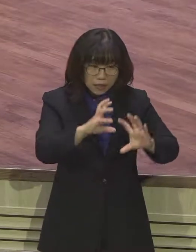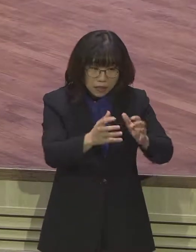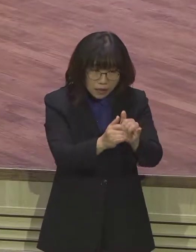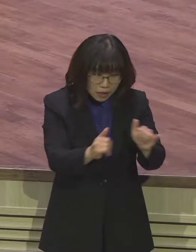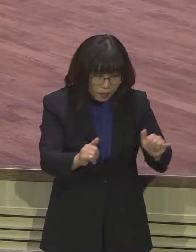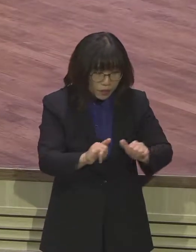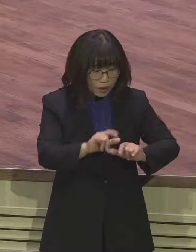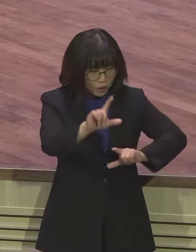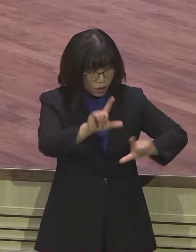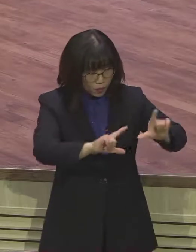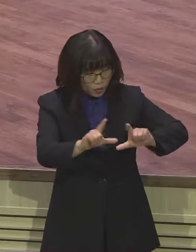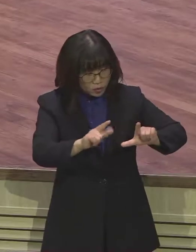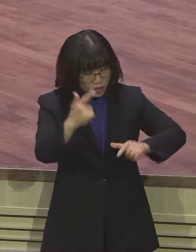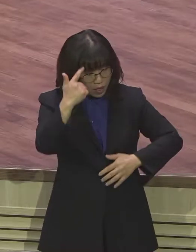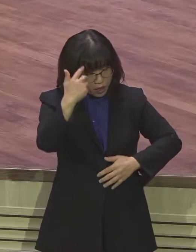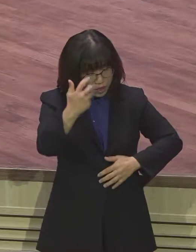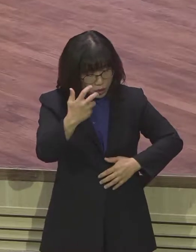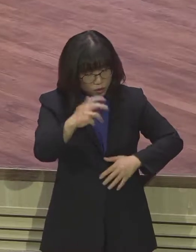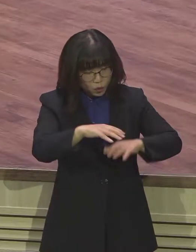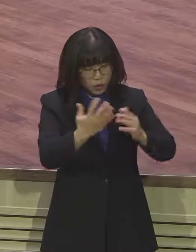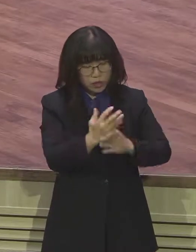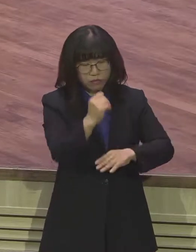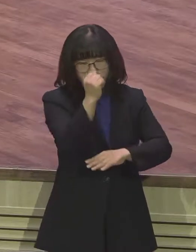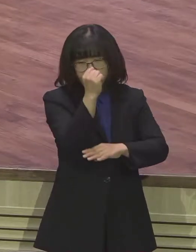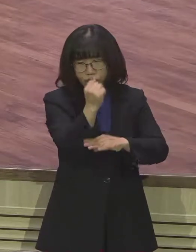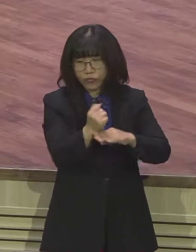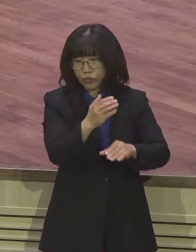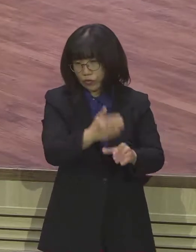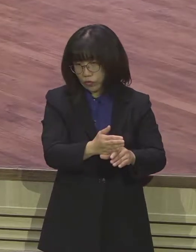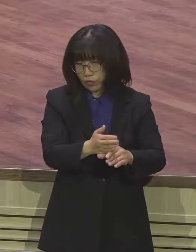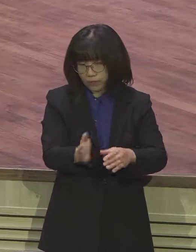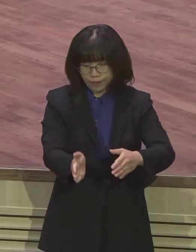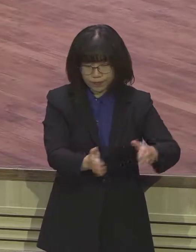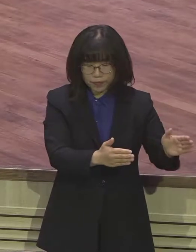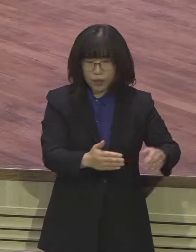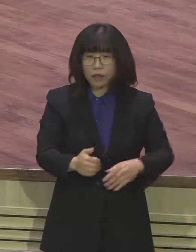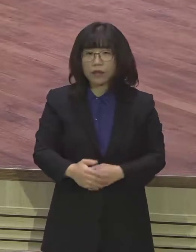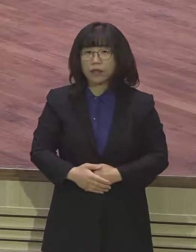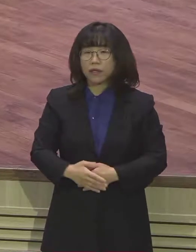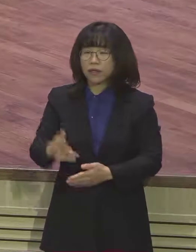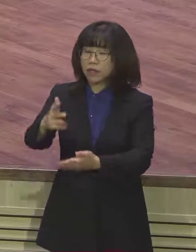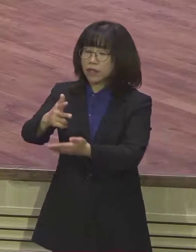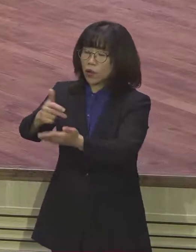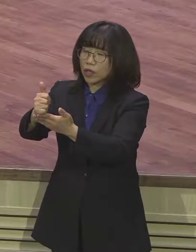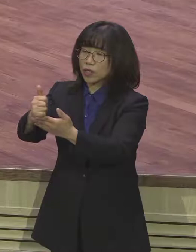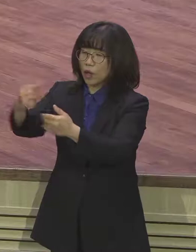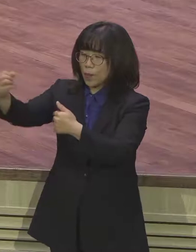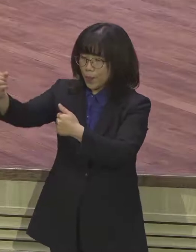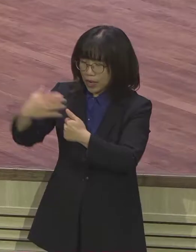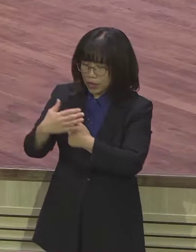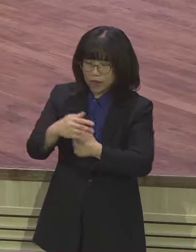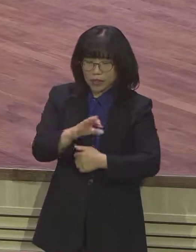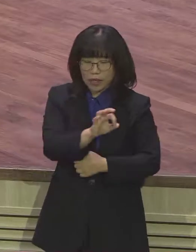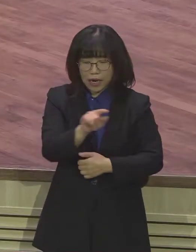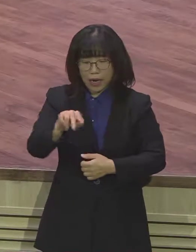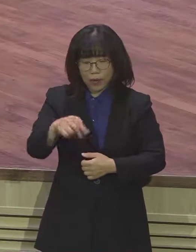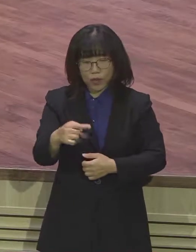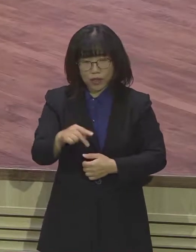기울어져 있는 것입니다. 8절 말씀에도 보면 요하께서 내게 이르시되 아모스야 내가 무엇을 보느냐 내가